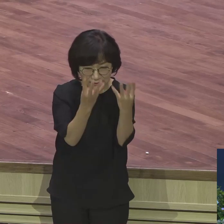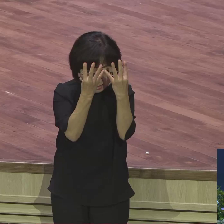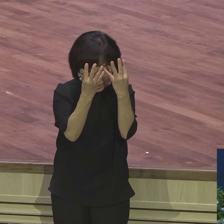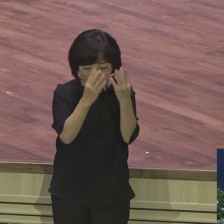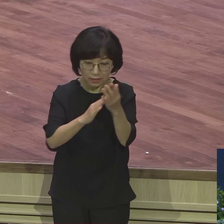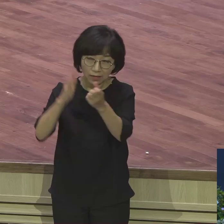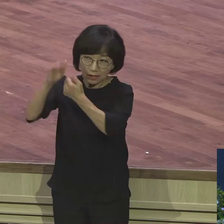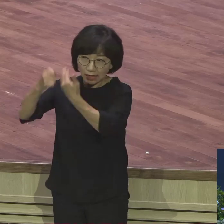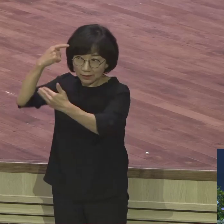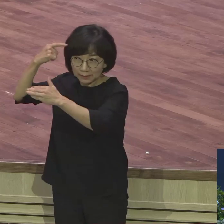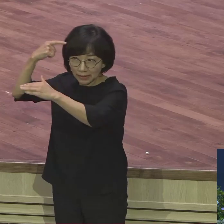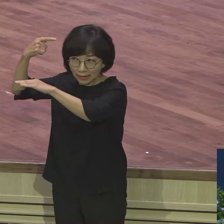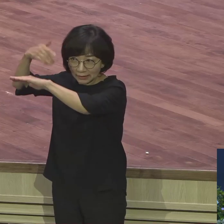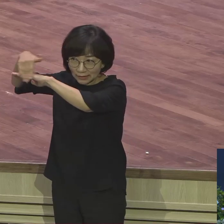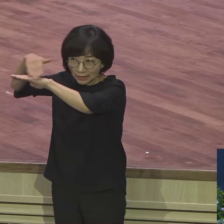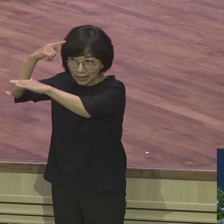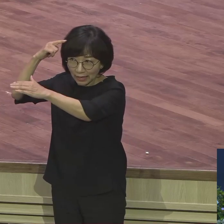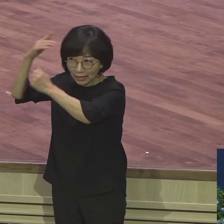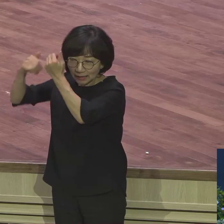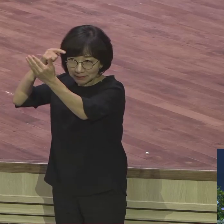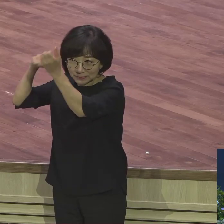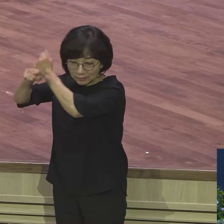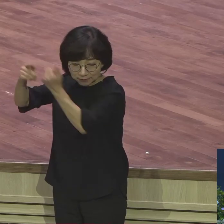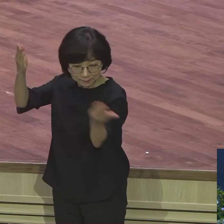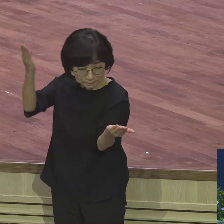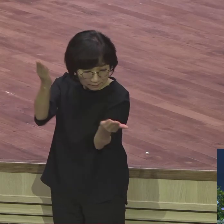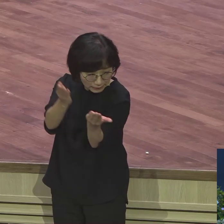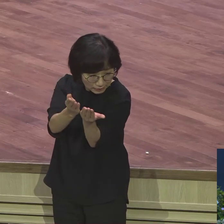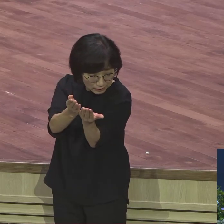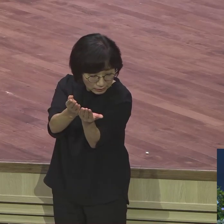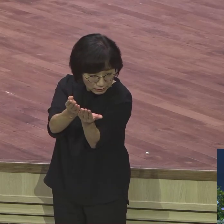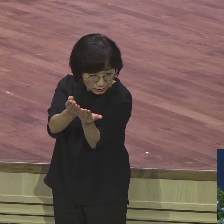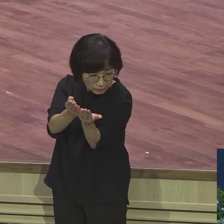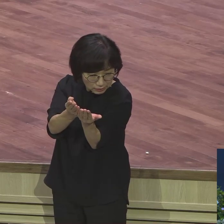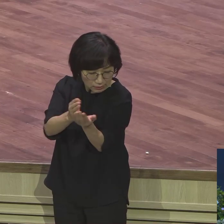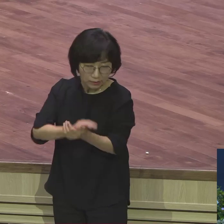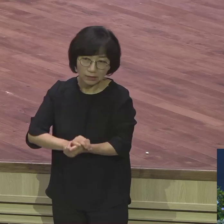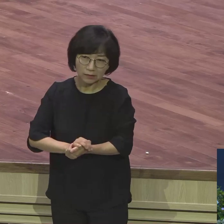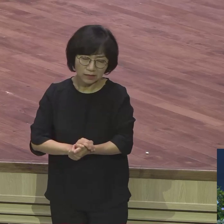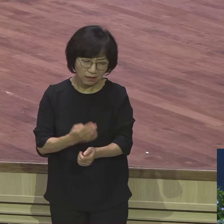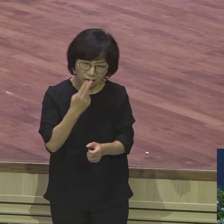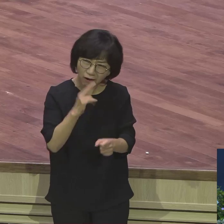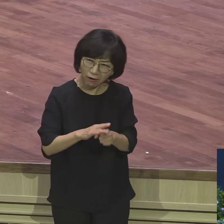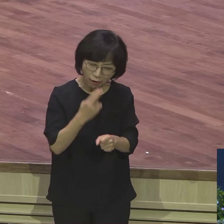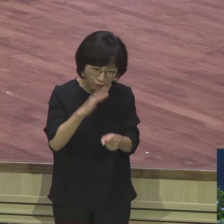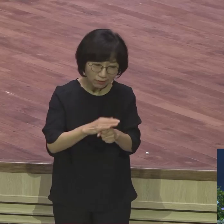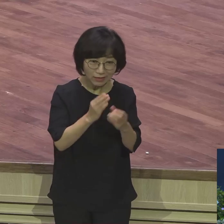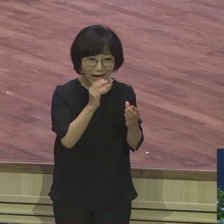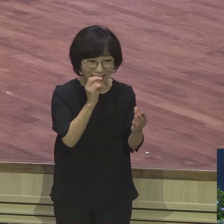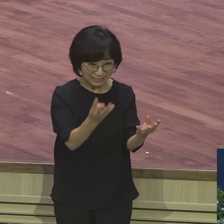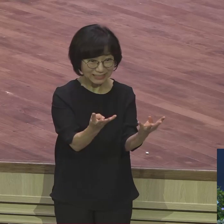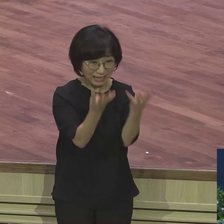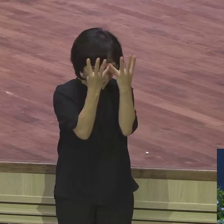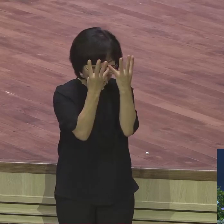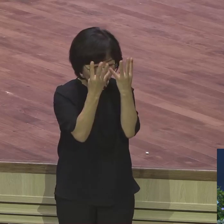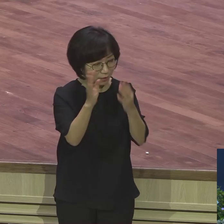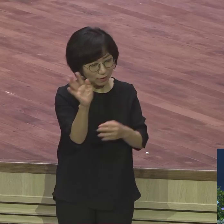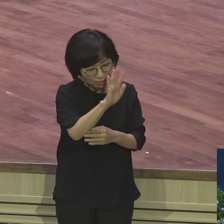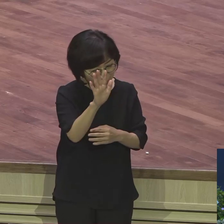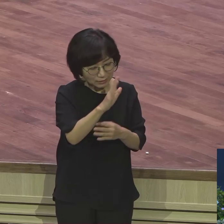하나님의 뜻이라고 하면 그 억울하게 하는 감옥 생활이 형통의 삶이란 말이에요